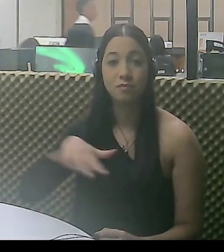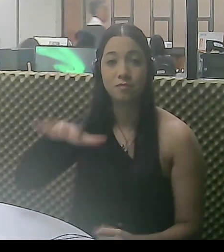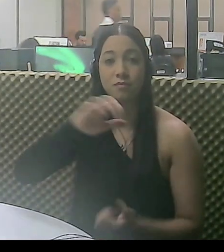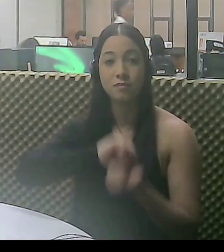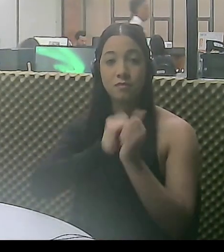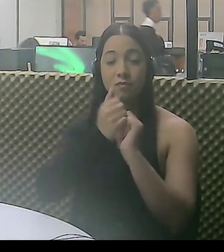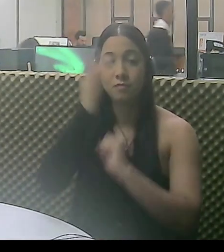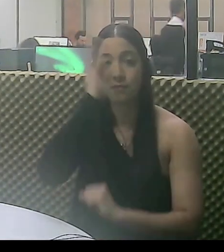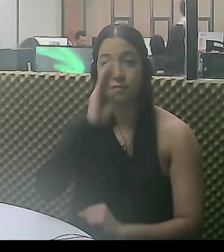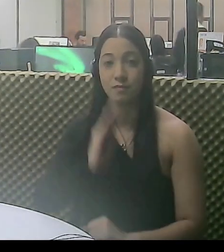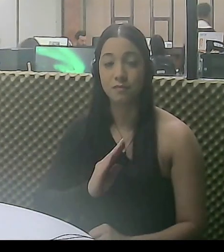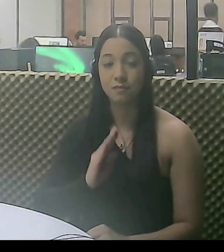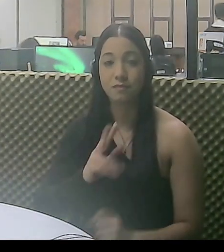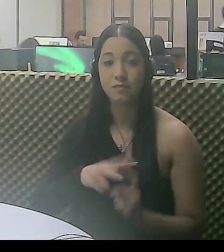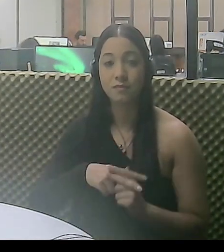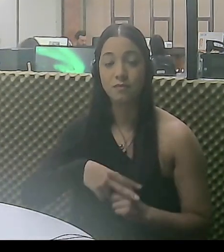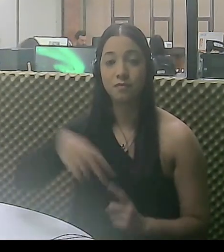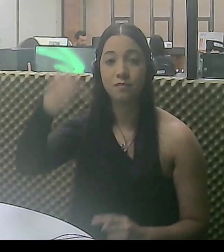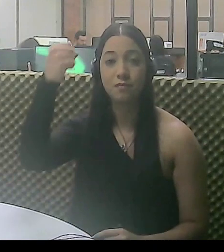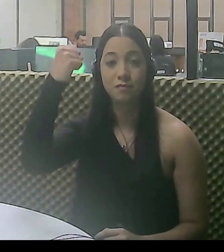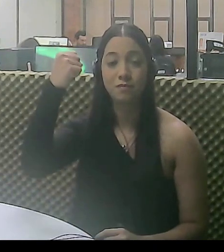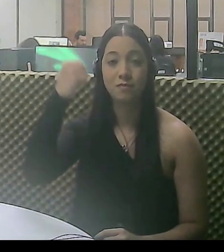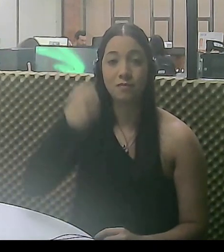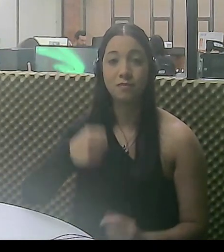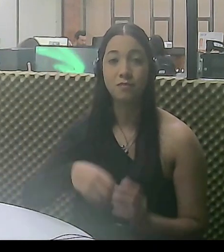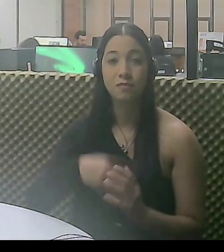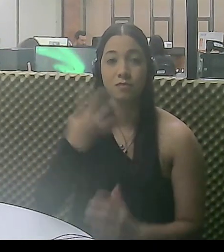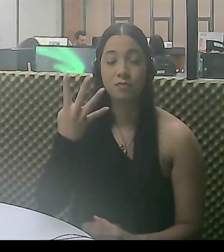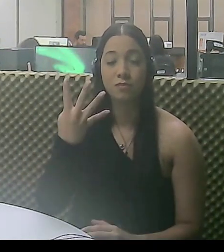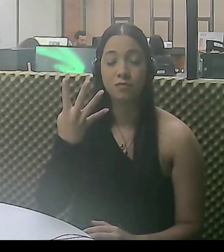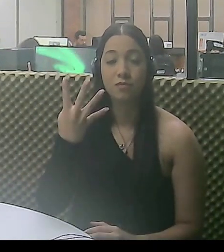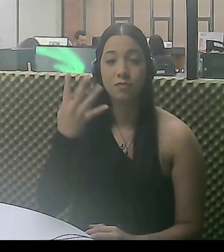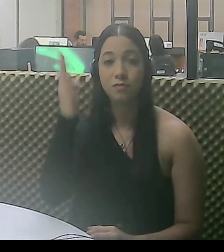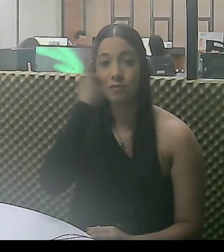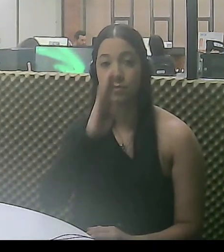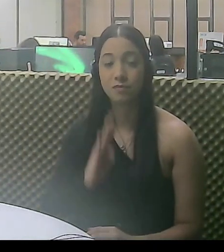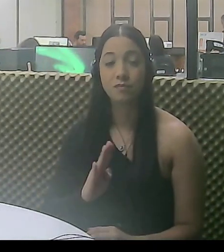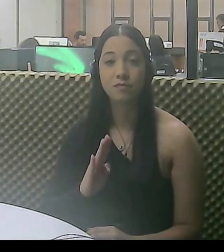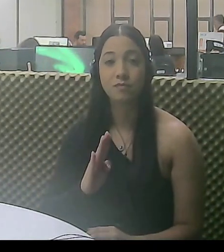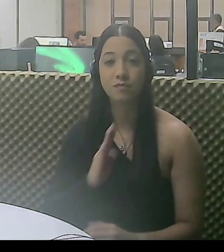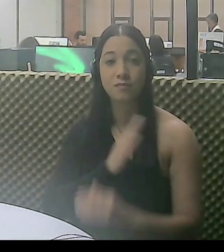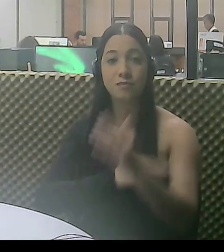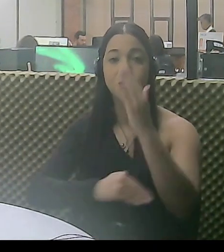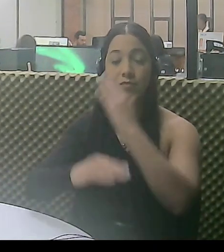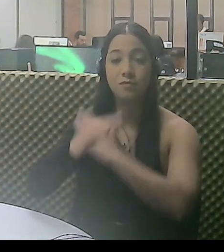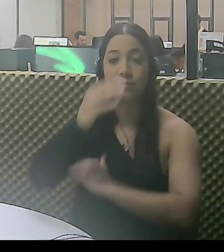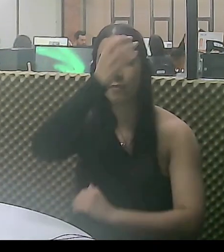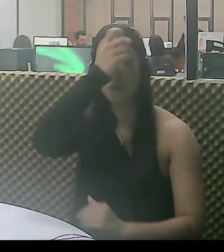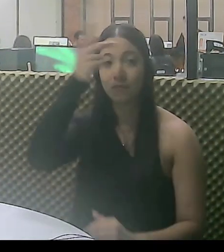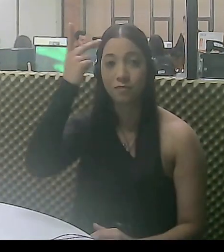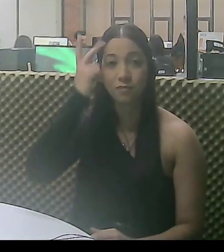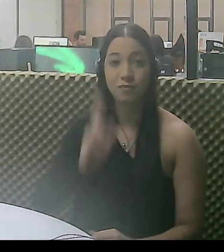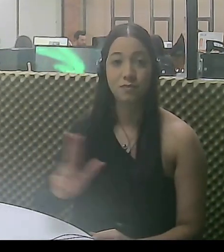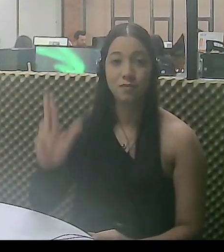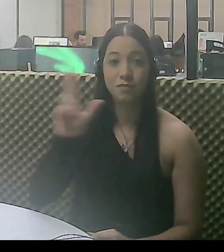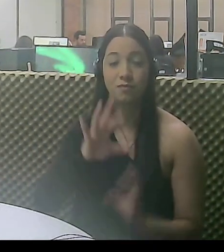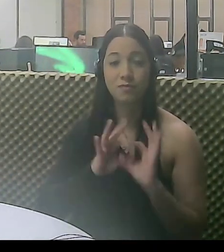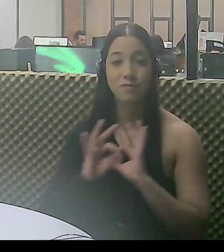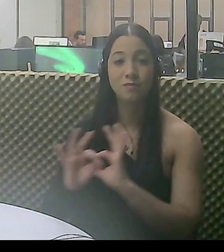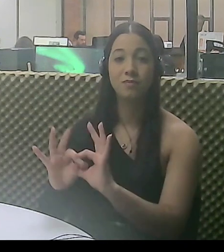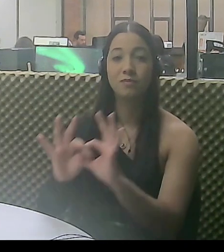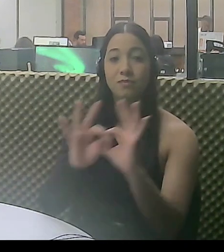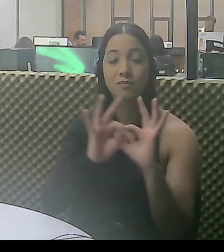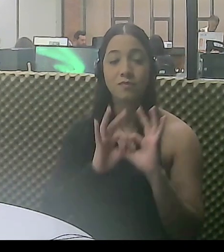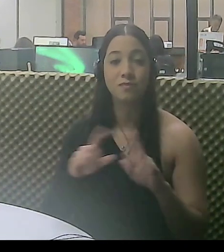jogos, o Brasil garantiu o título de campeão com um quarto da seleção, formada por paratletas da Prefeitura de Uberlândia e parceiros,